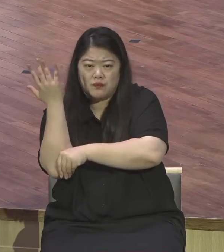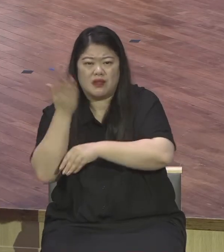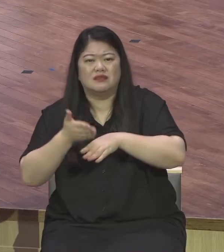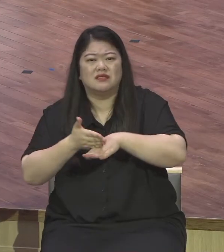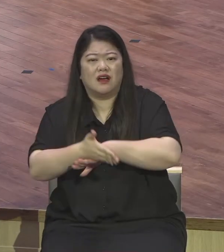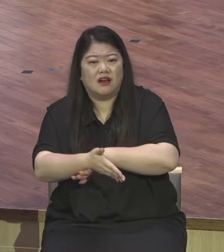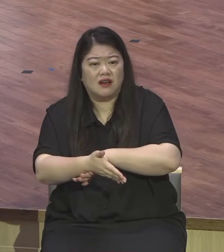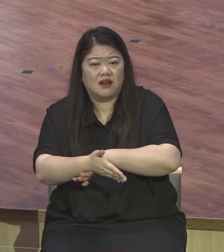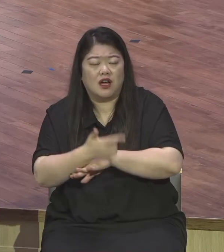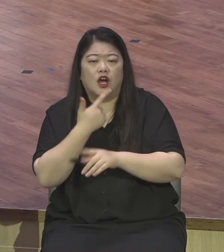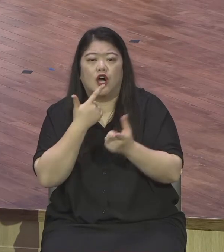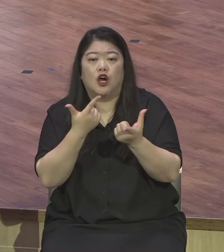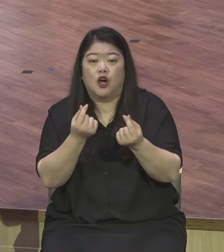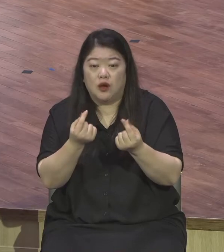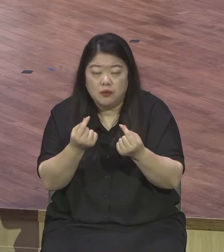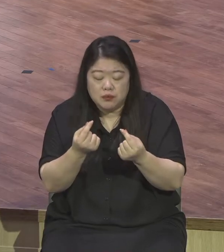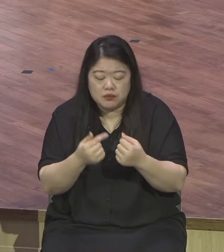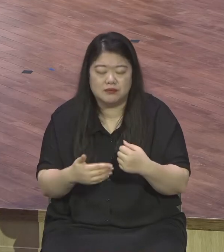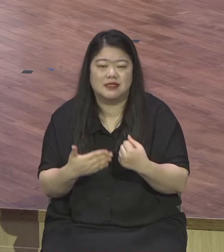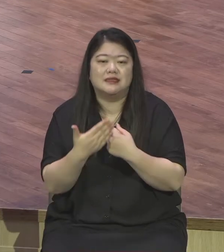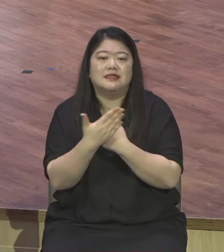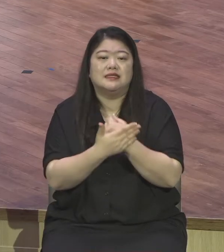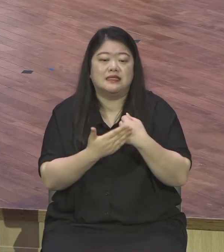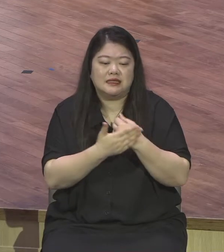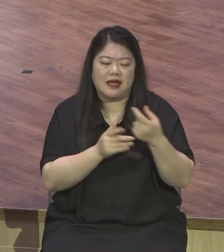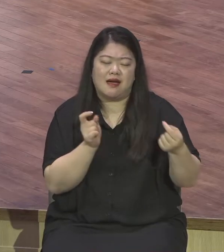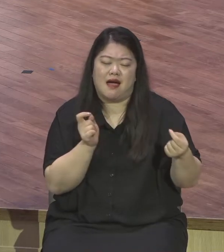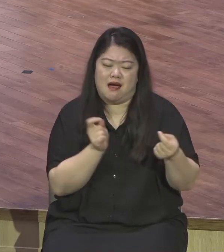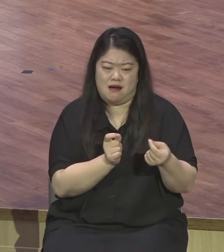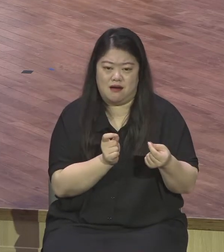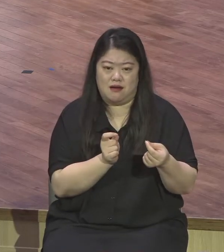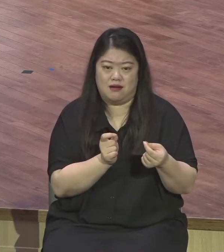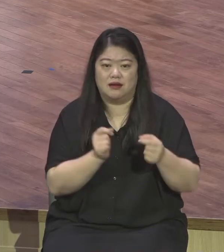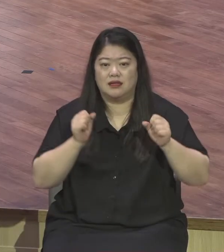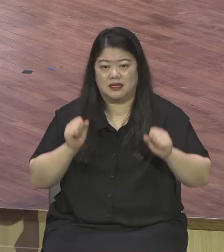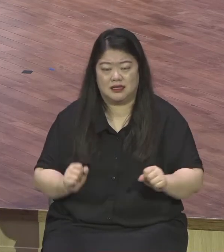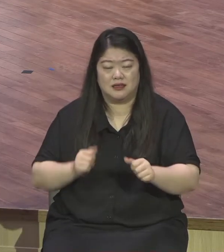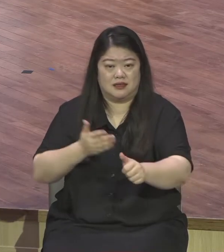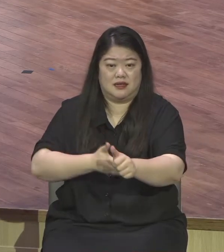이걸 뭐요 풍성한 응답의 자리를 놓치지 않았다는 것입니다